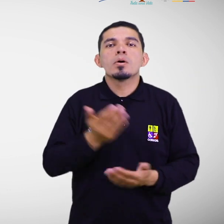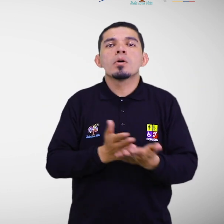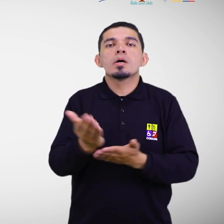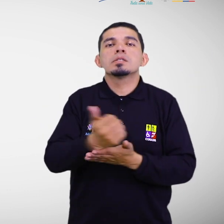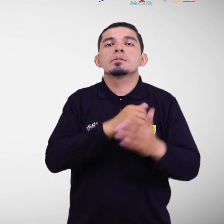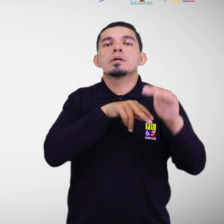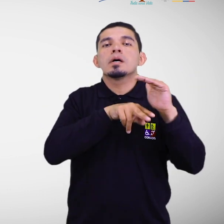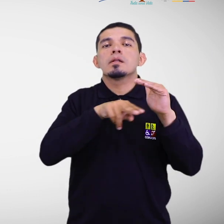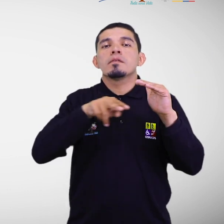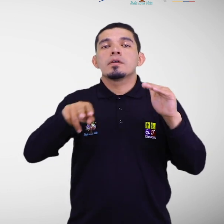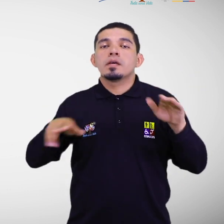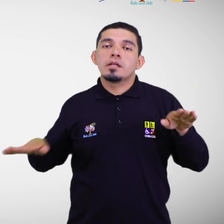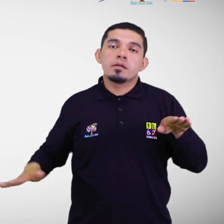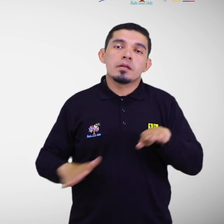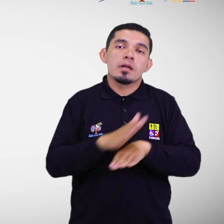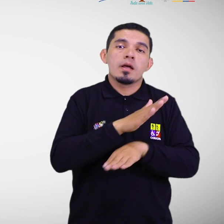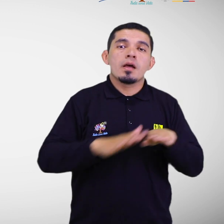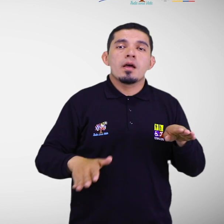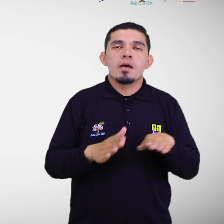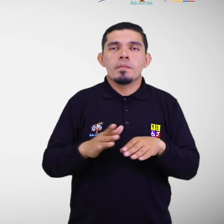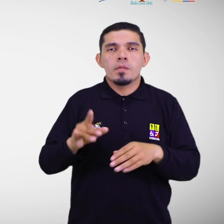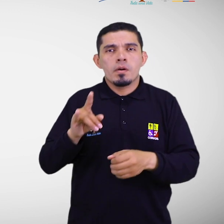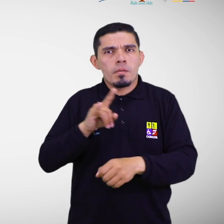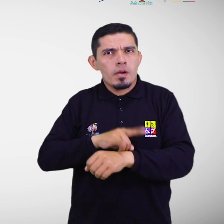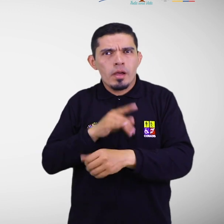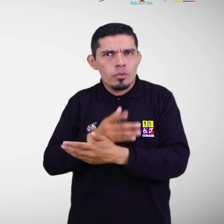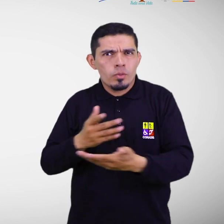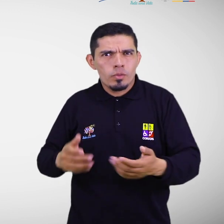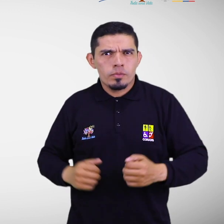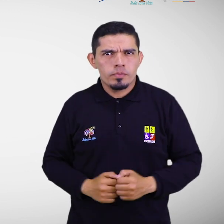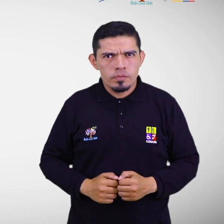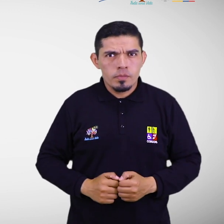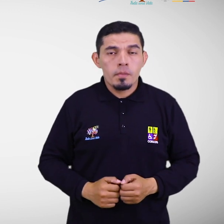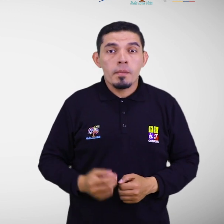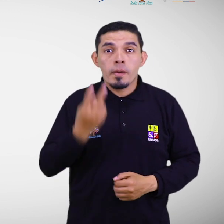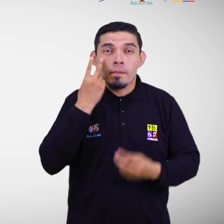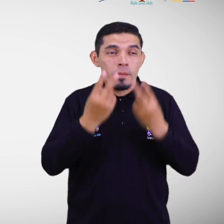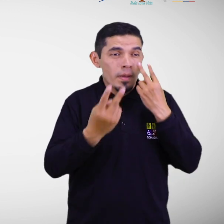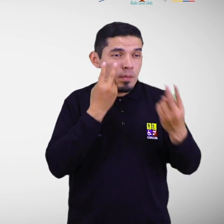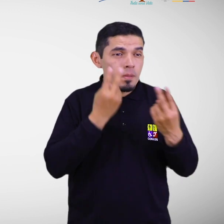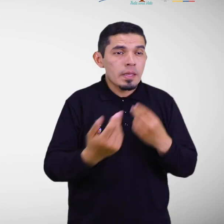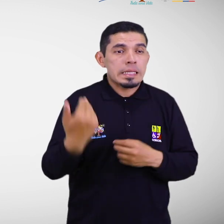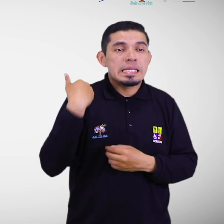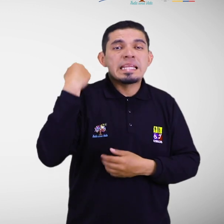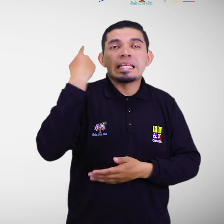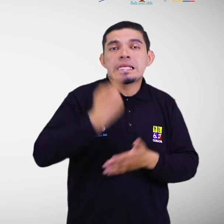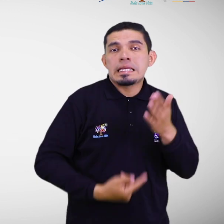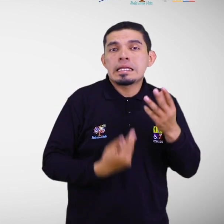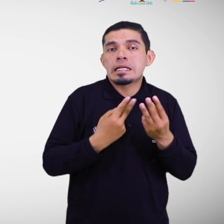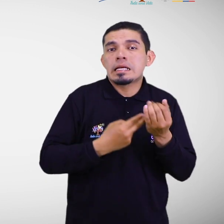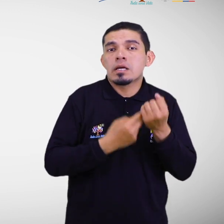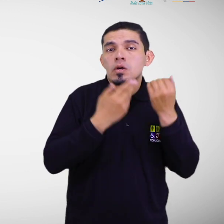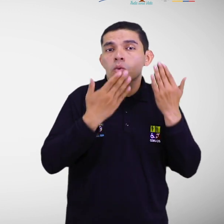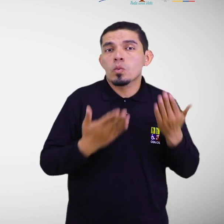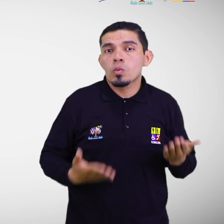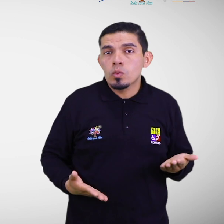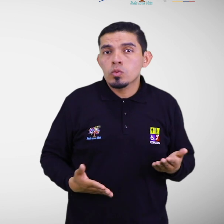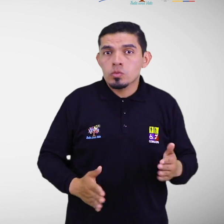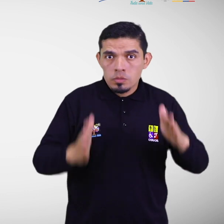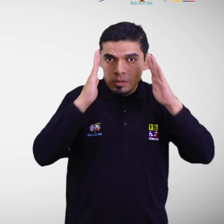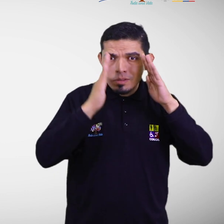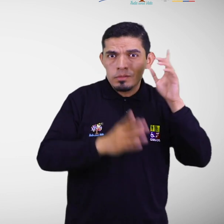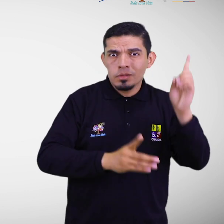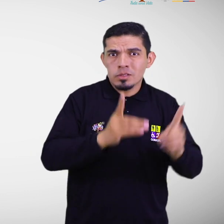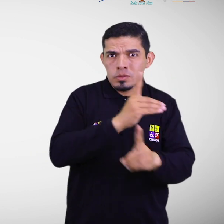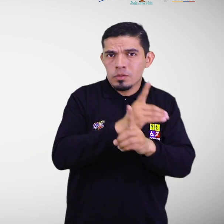albergues identificados. Verificación de los recursos locales existentes que serían importantes para la atención de